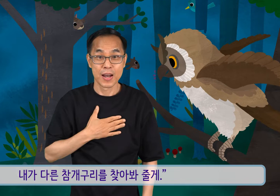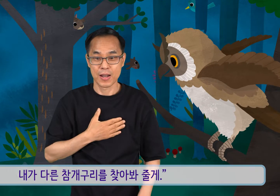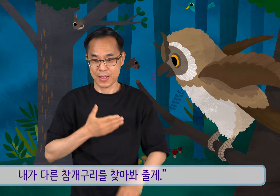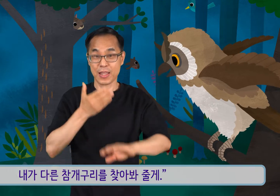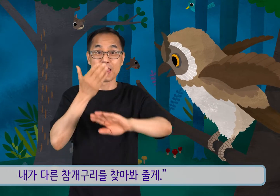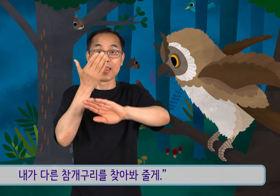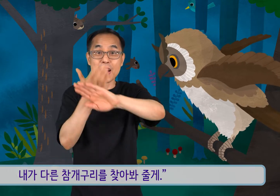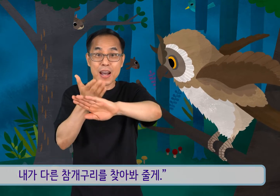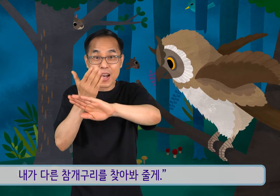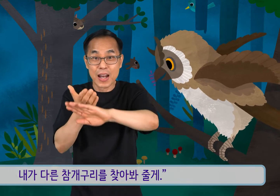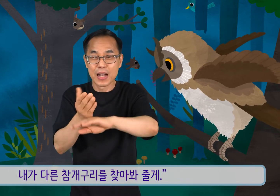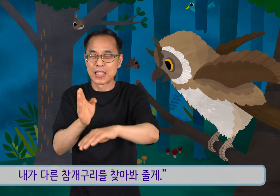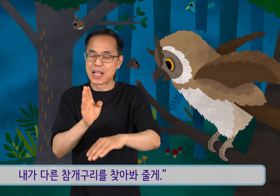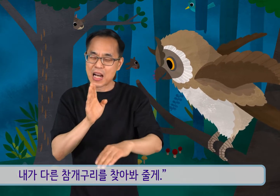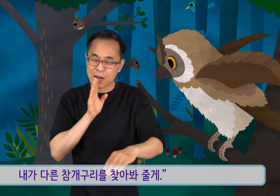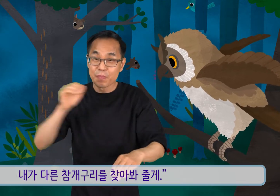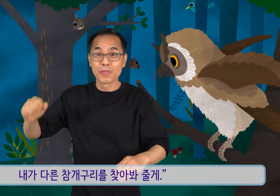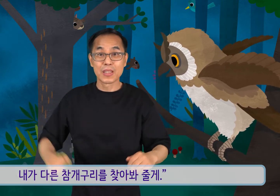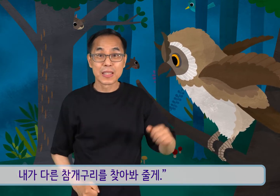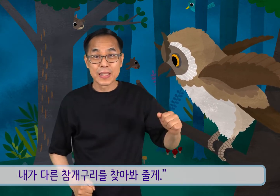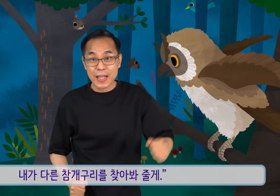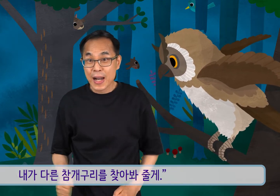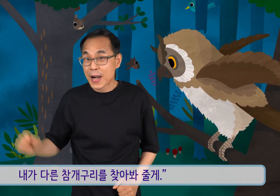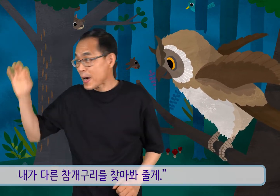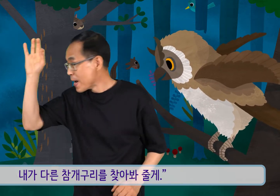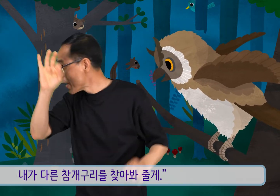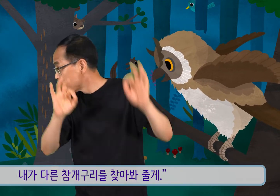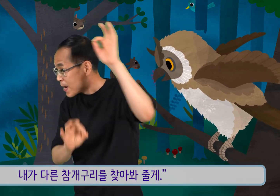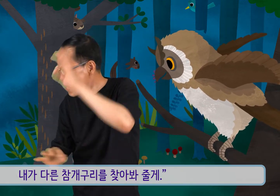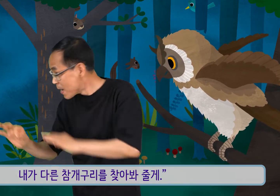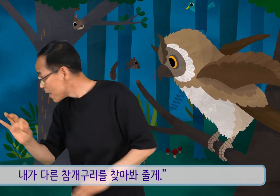내가 다른 참개구리를 찾아봐 줄게.